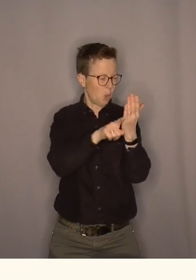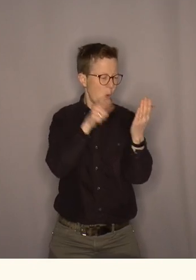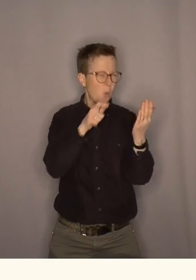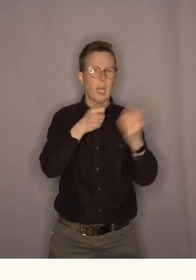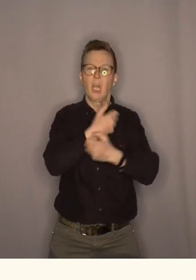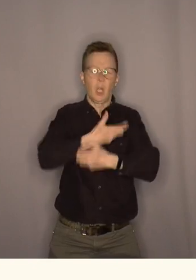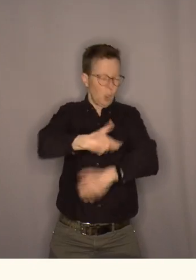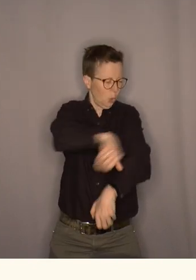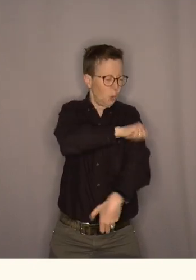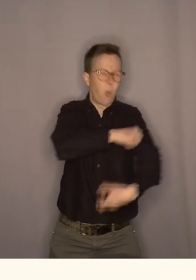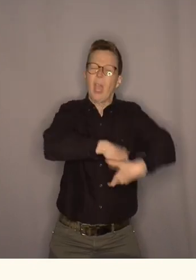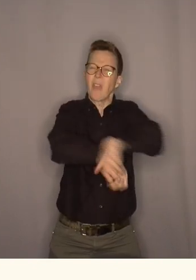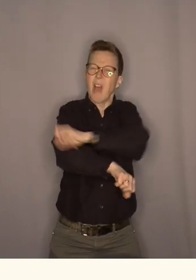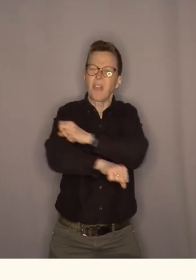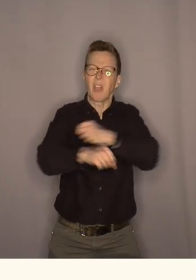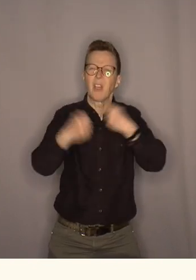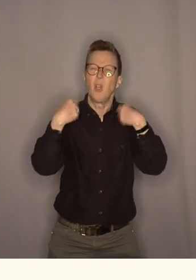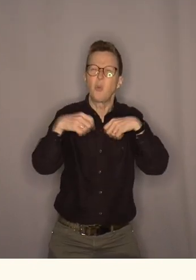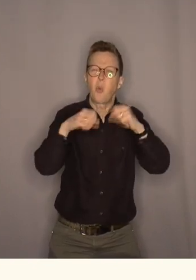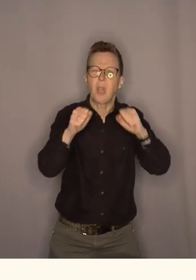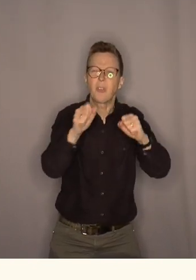Hva er dugnad for noe?